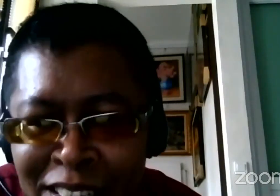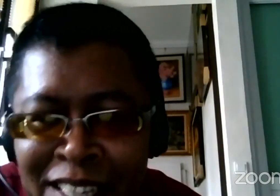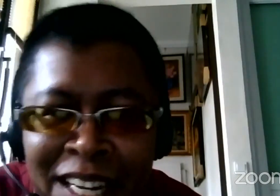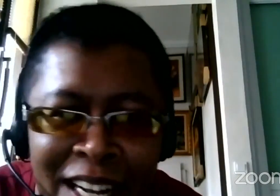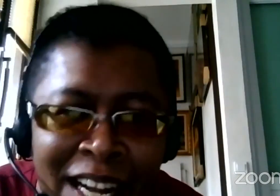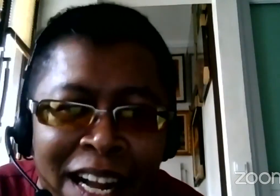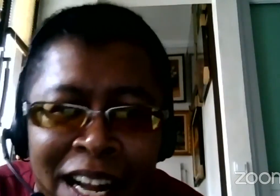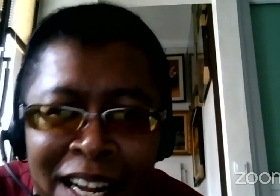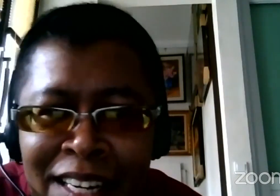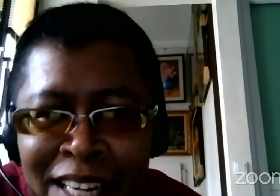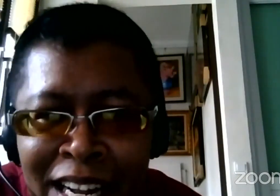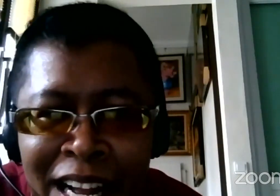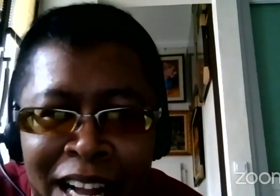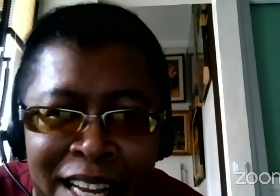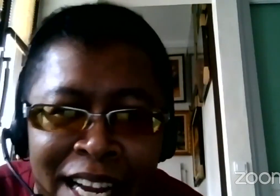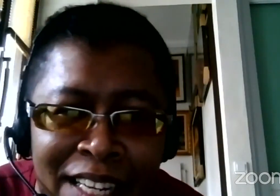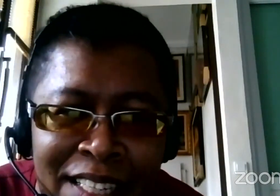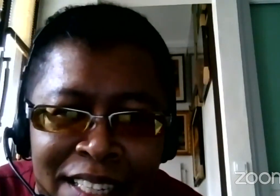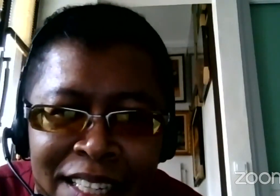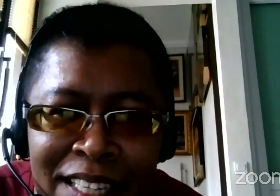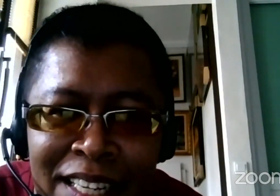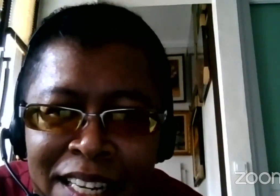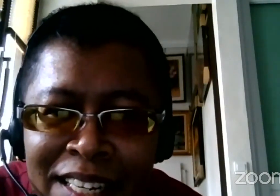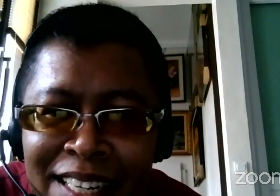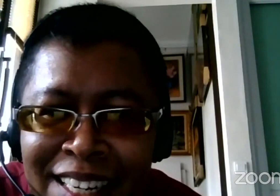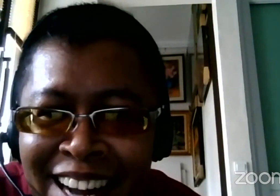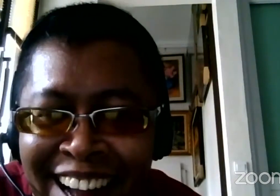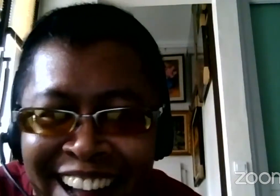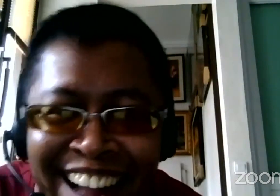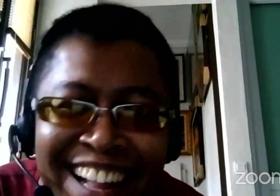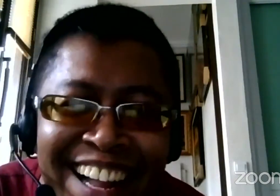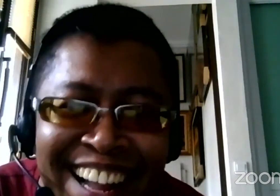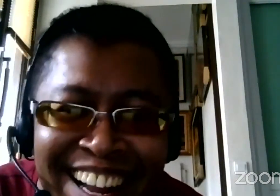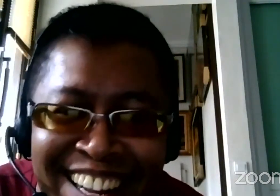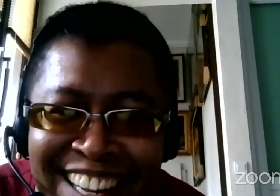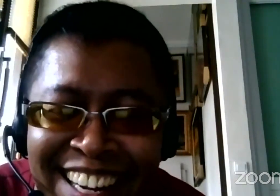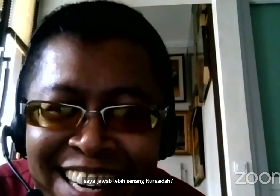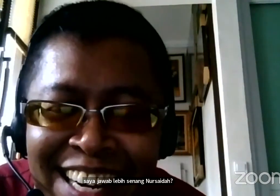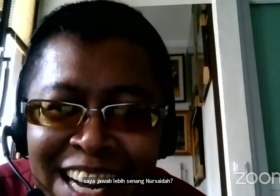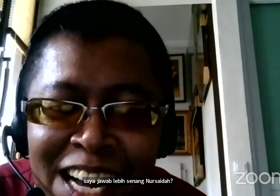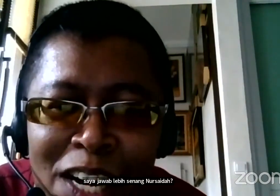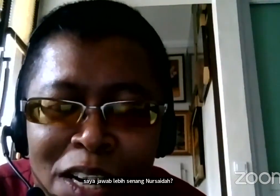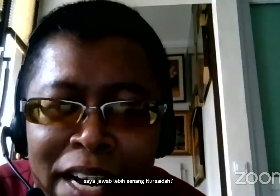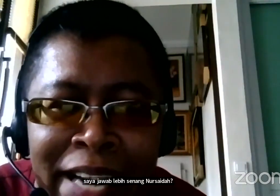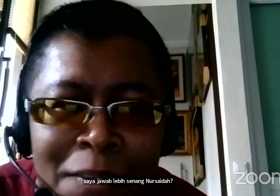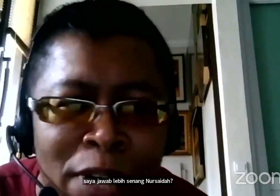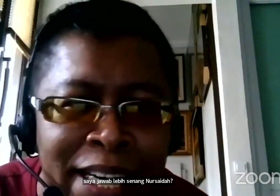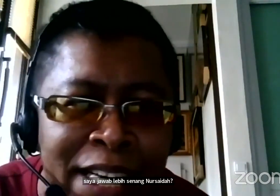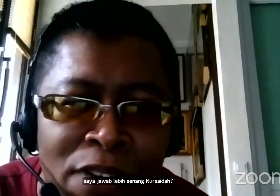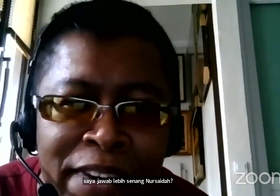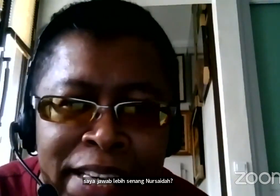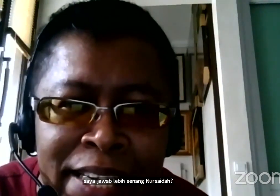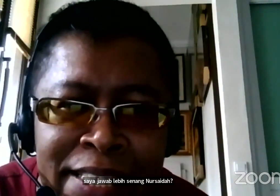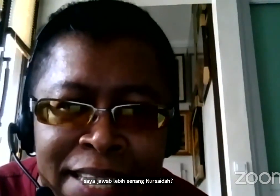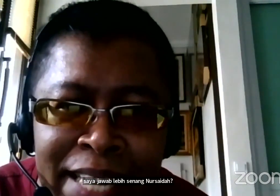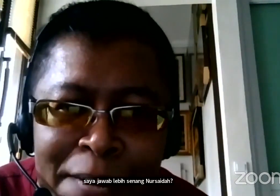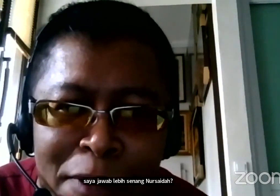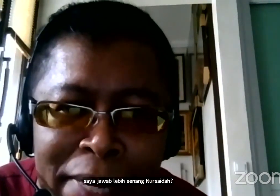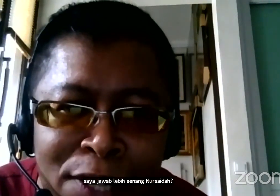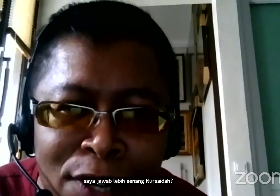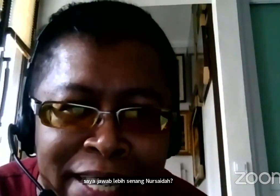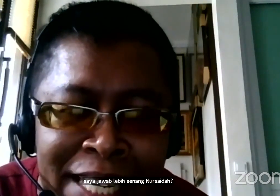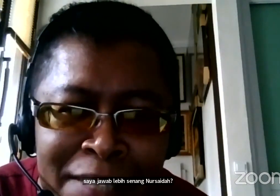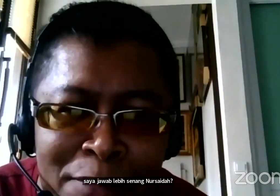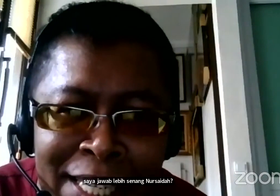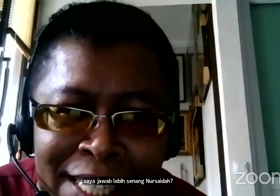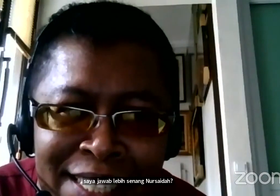Sedap Awas dicubit di sebelah Nah, bukan acara OVJ Ini acara stand